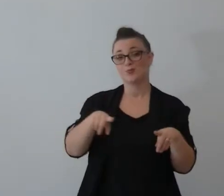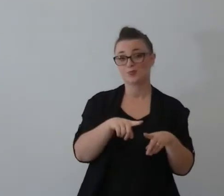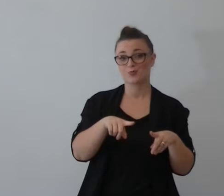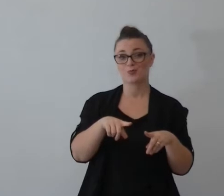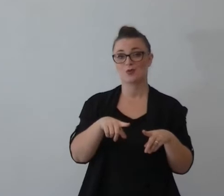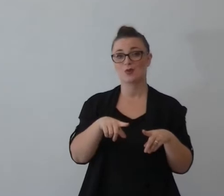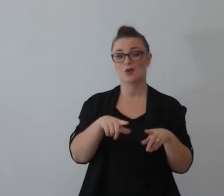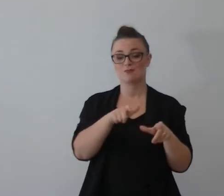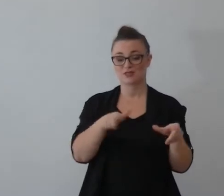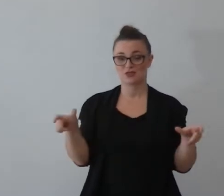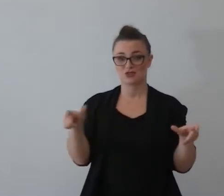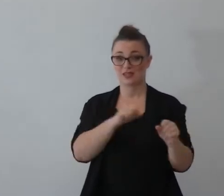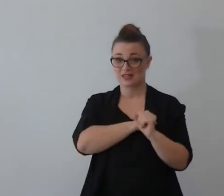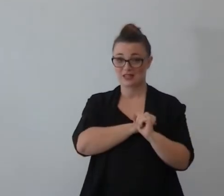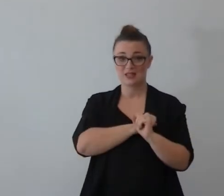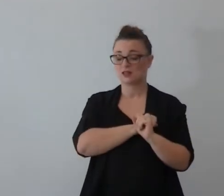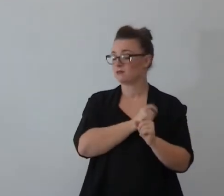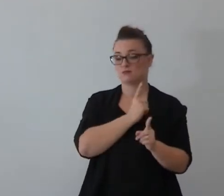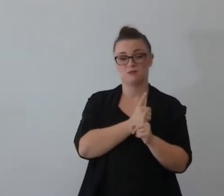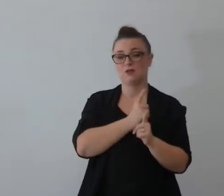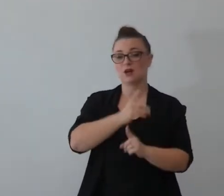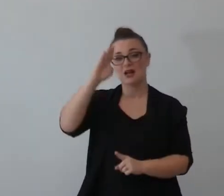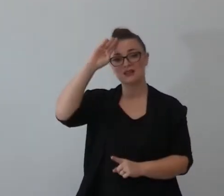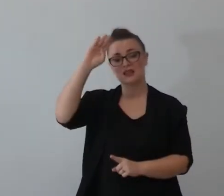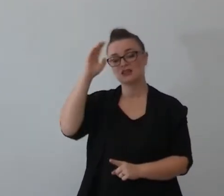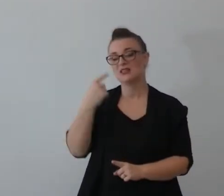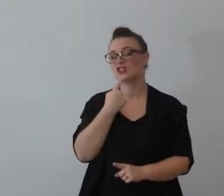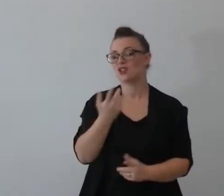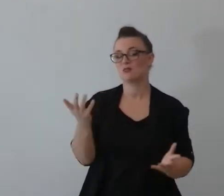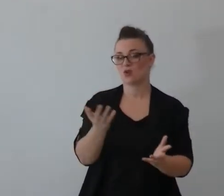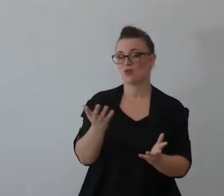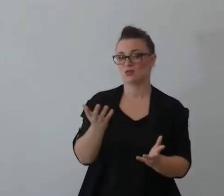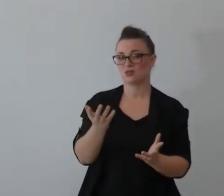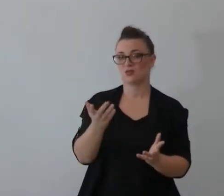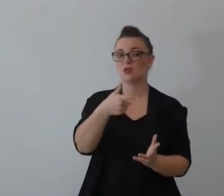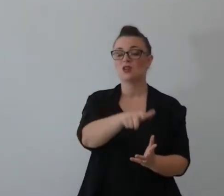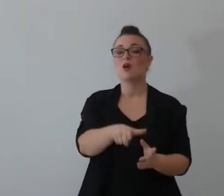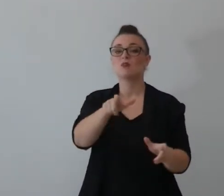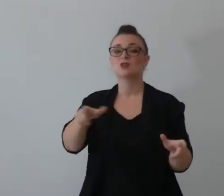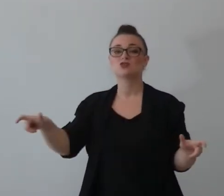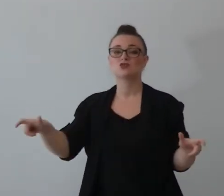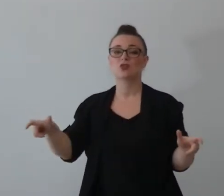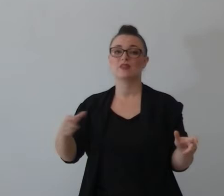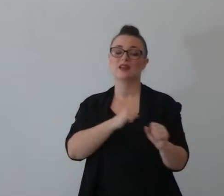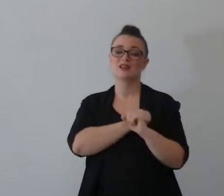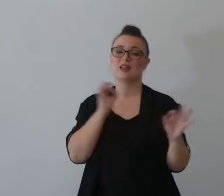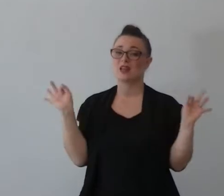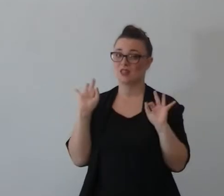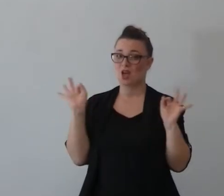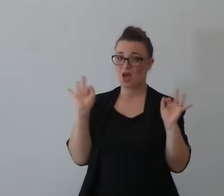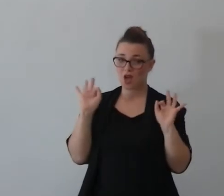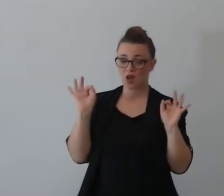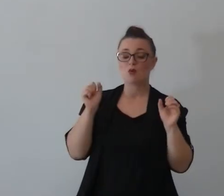stiamo attenti e con la baleana neopredenti per i neopredenti guardati noi se non siamo proprio convinti